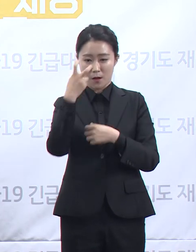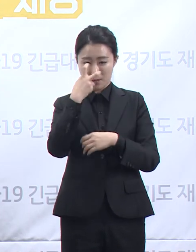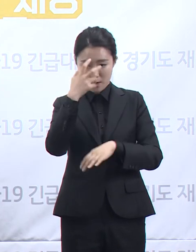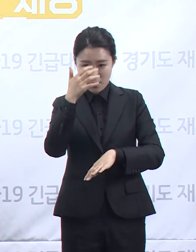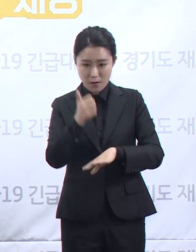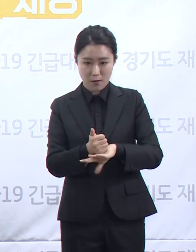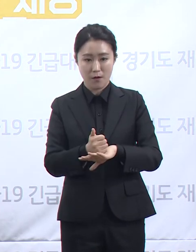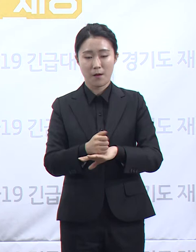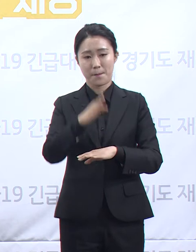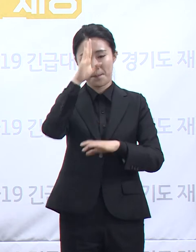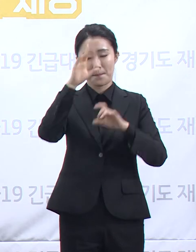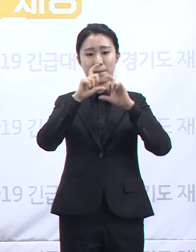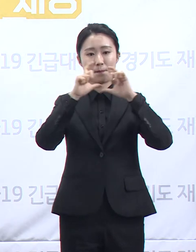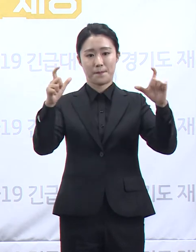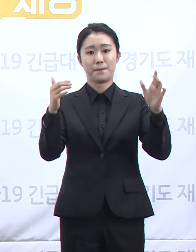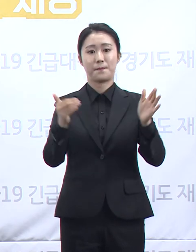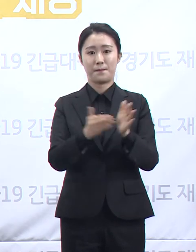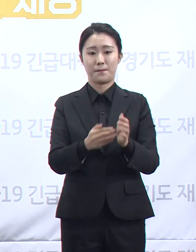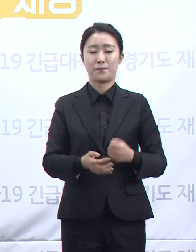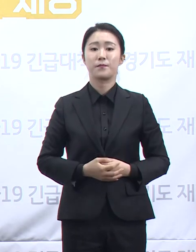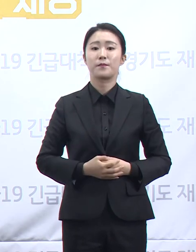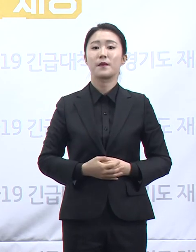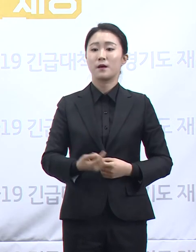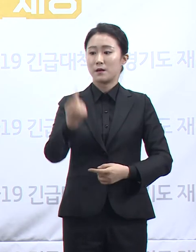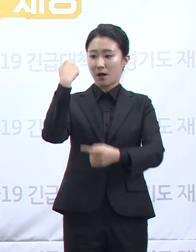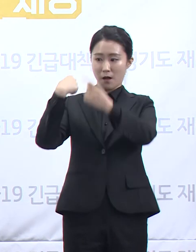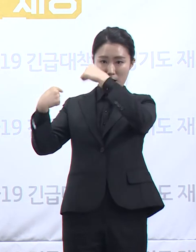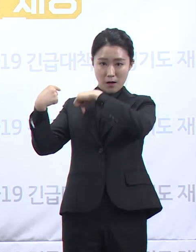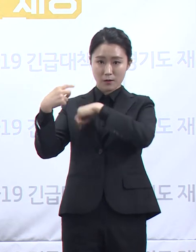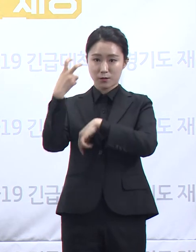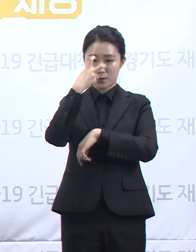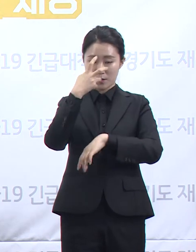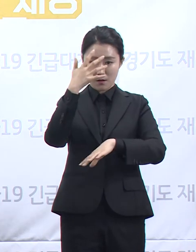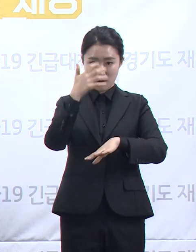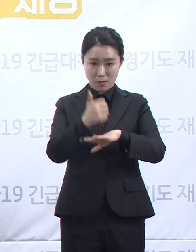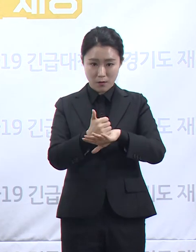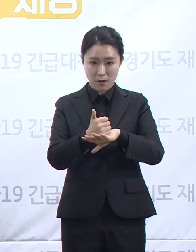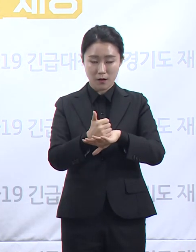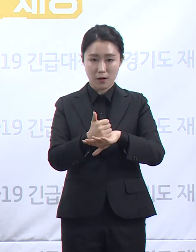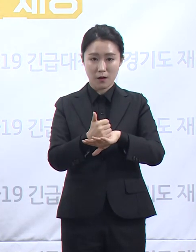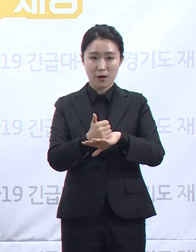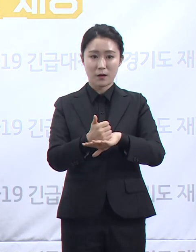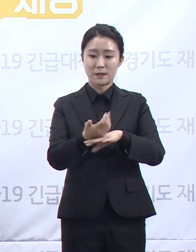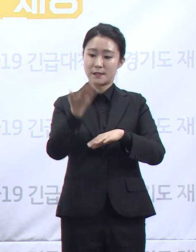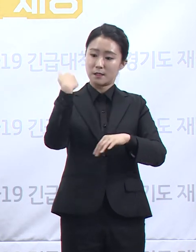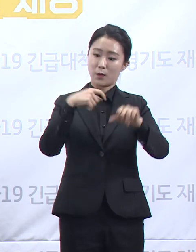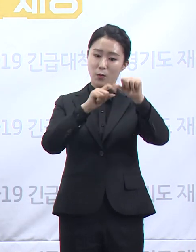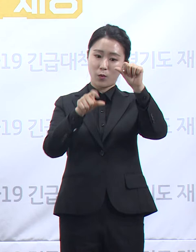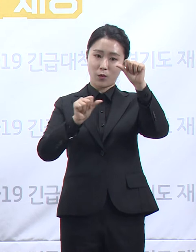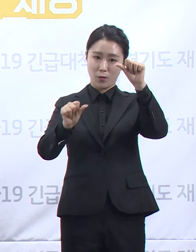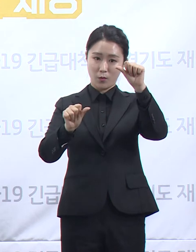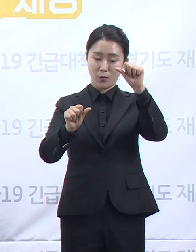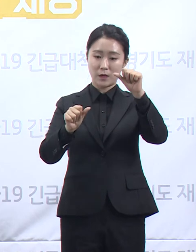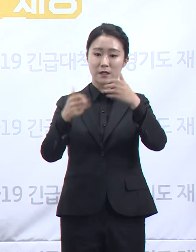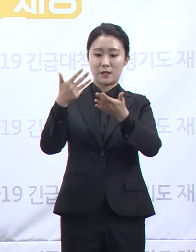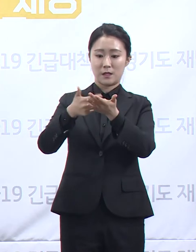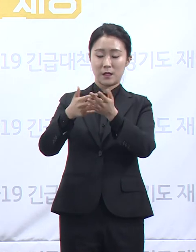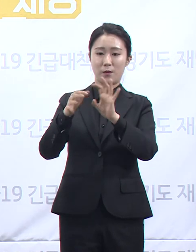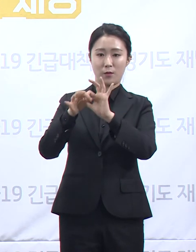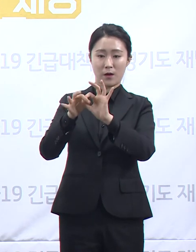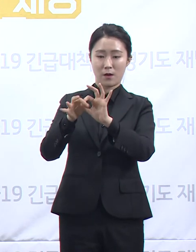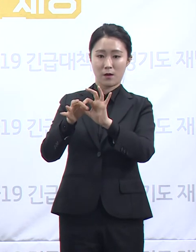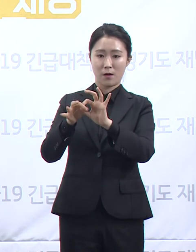확진자는 지난 5월 5일 이태원 클럽을 방문한 뒤 확진되었던 군포시 확진자의 접촉자였으며